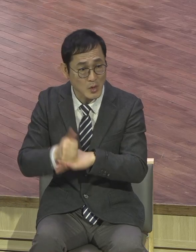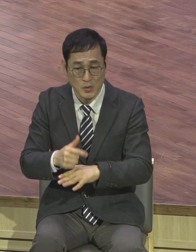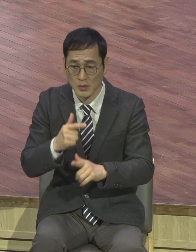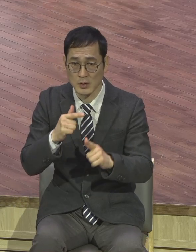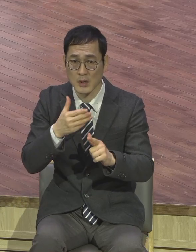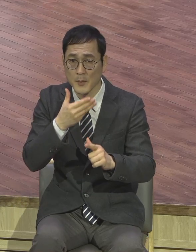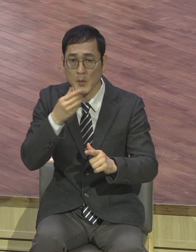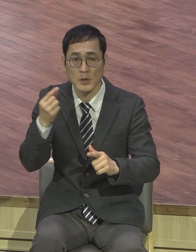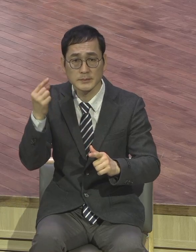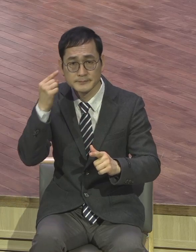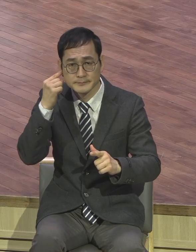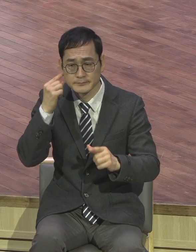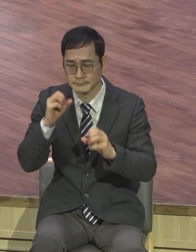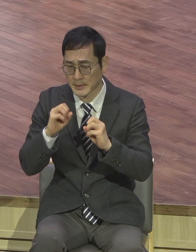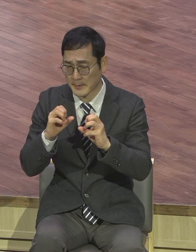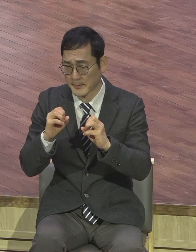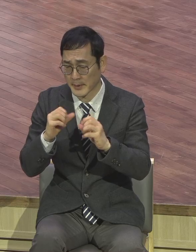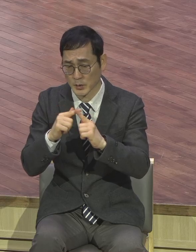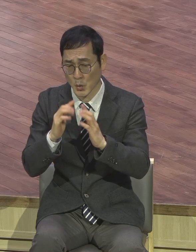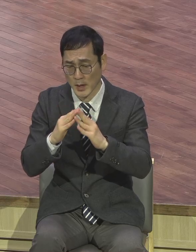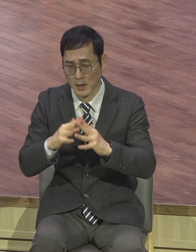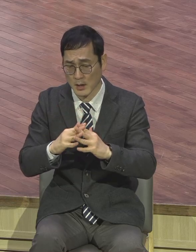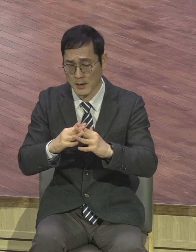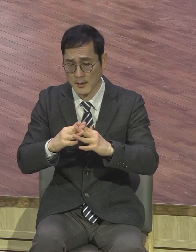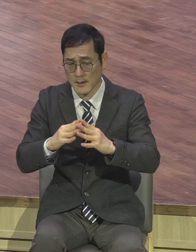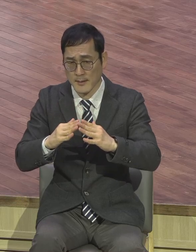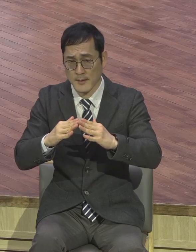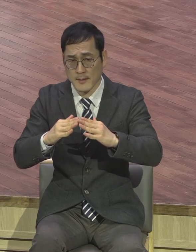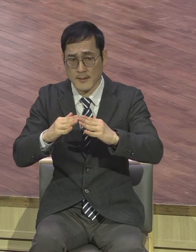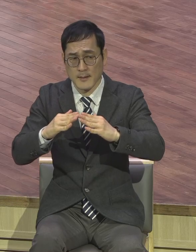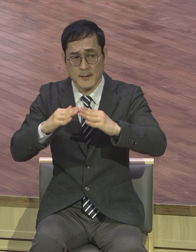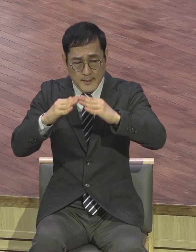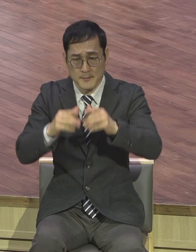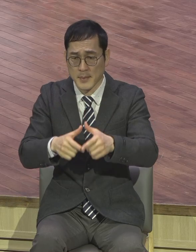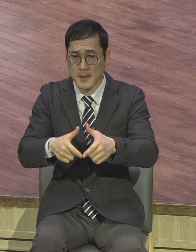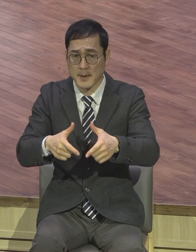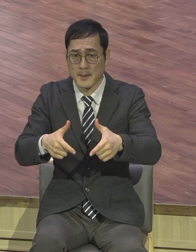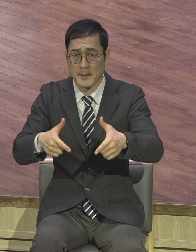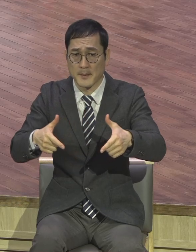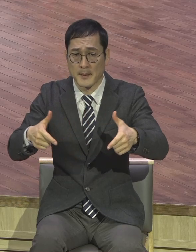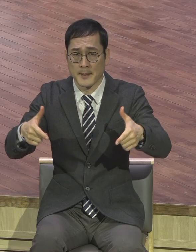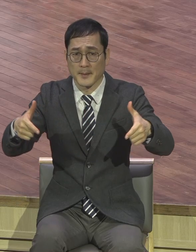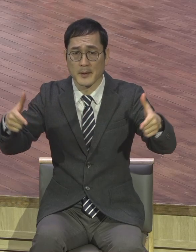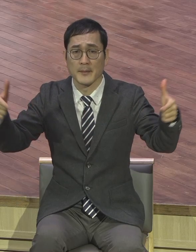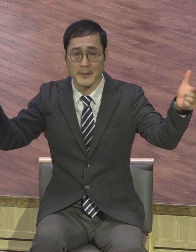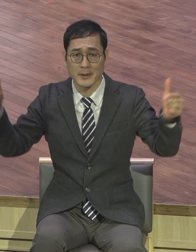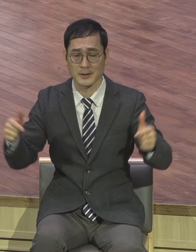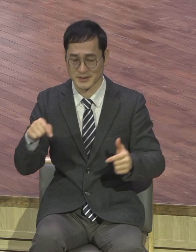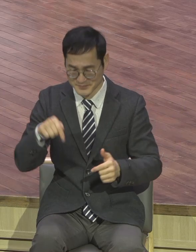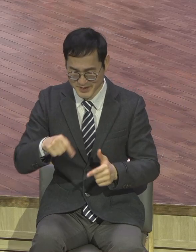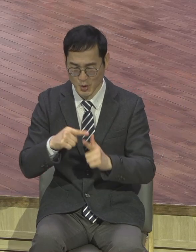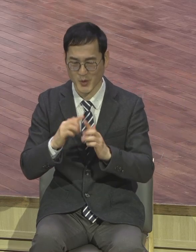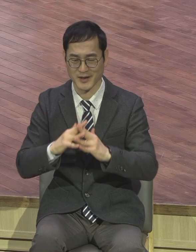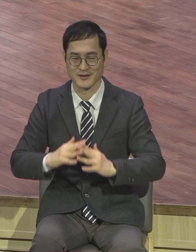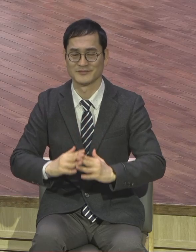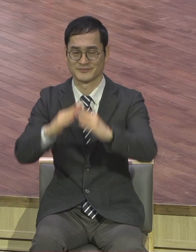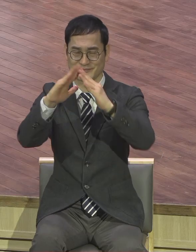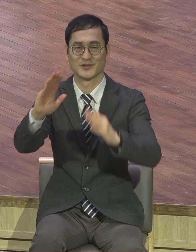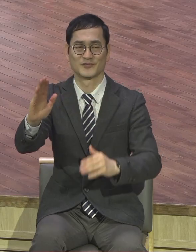센터로 중심적으로 선두에서 승인받고 있잖아요. 제가 지난주에 우리 장로의